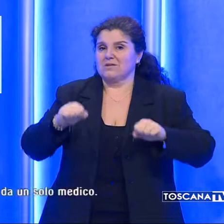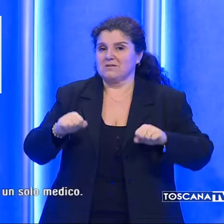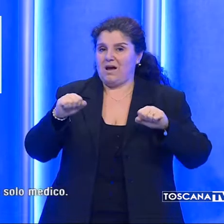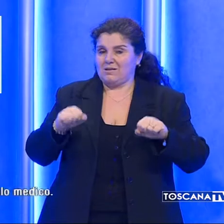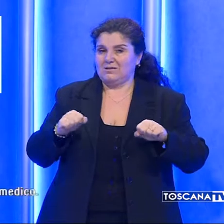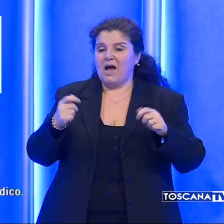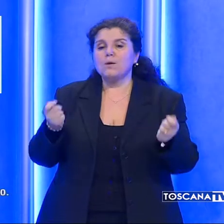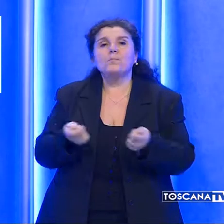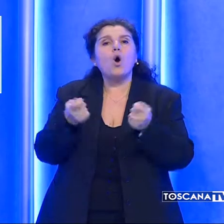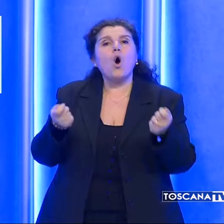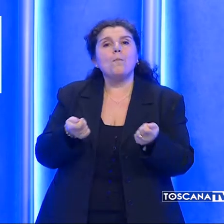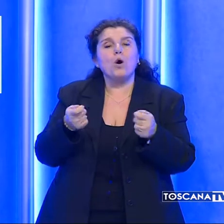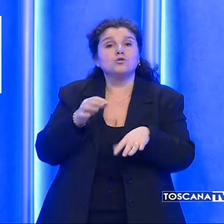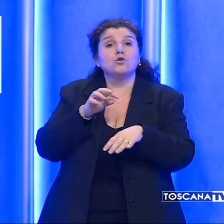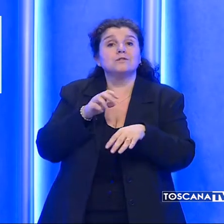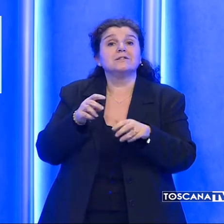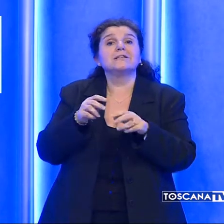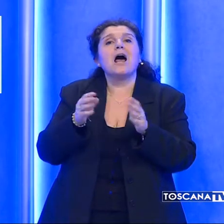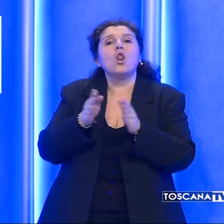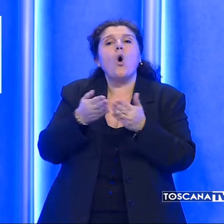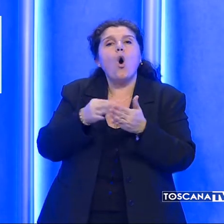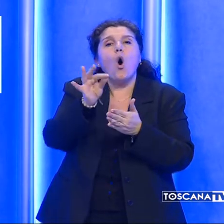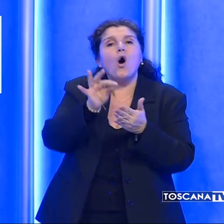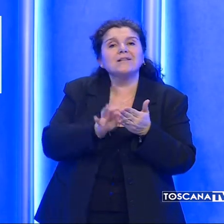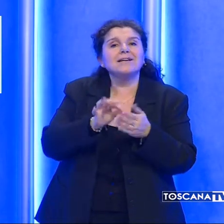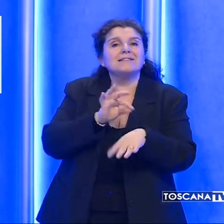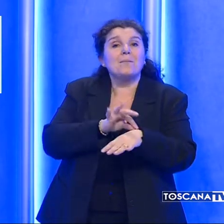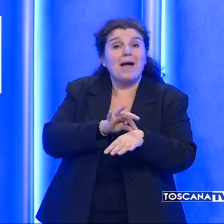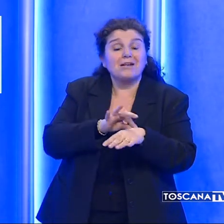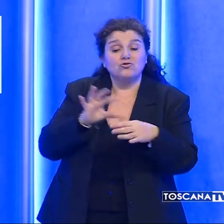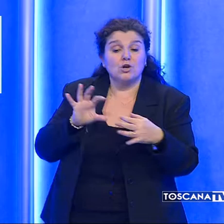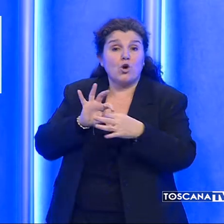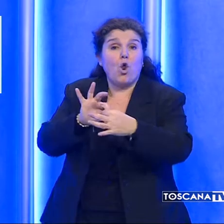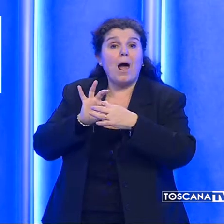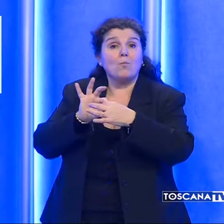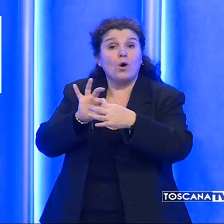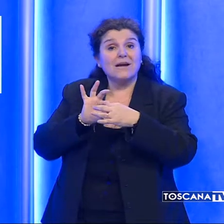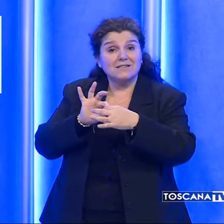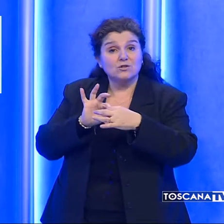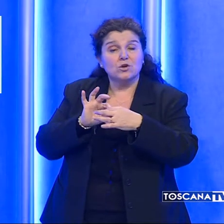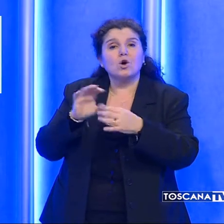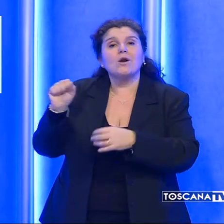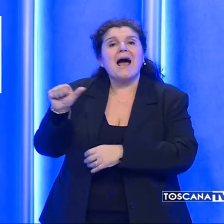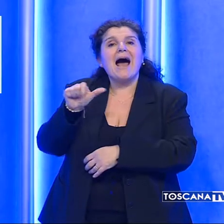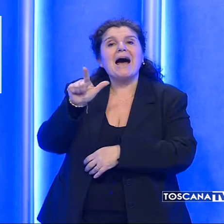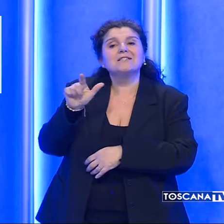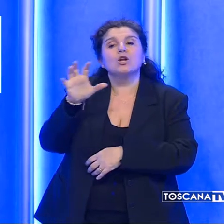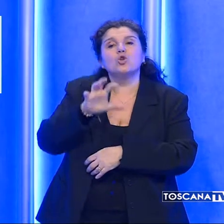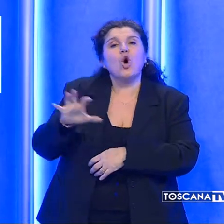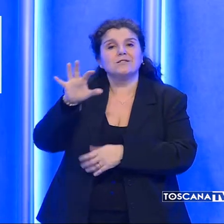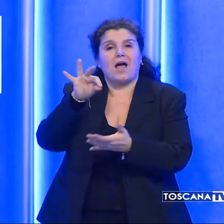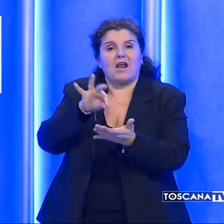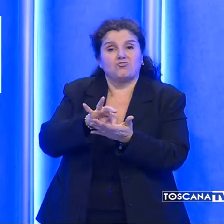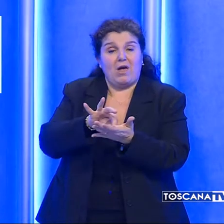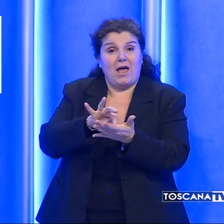promosso dall'Ordine dei Medici in stretta collaborazione con l'azienda USL Toscana Centro.